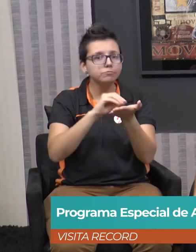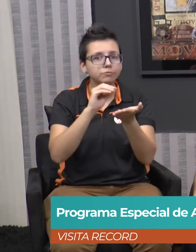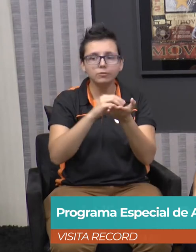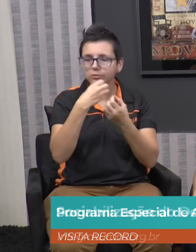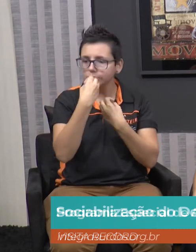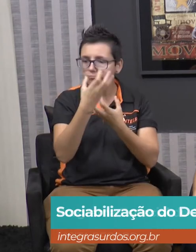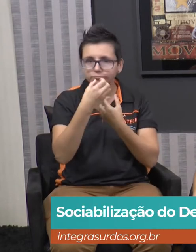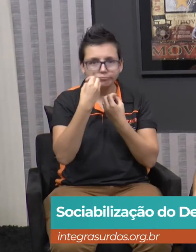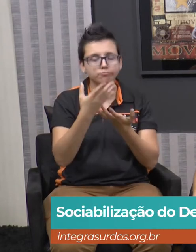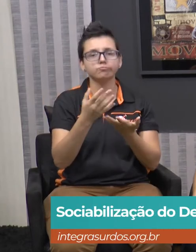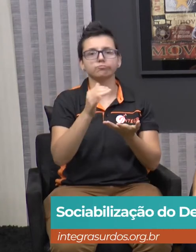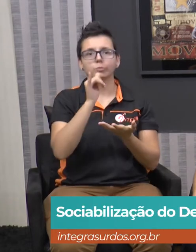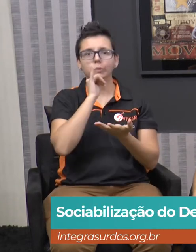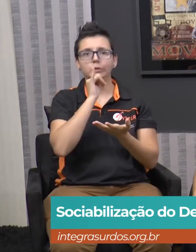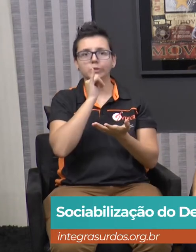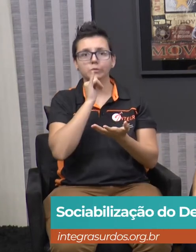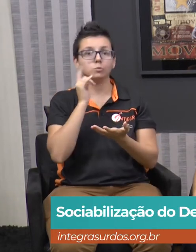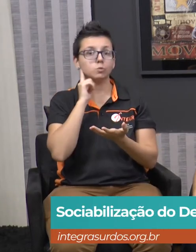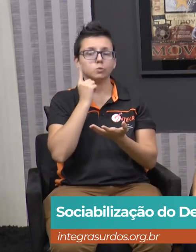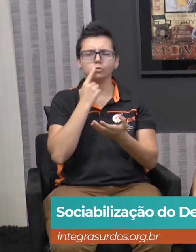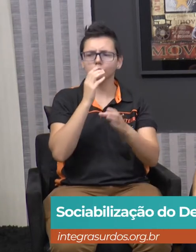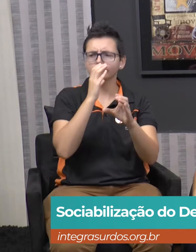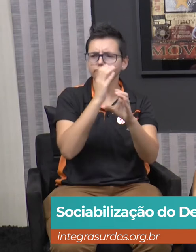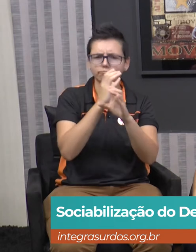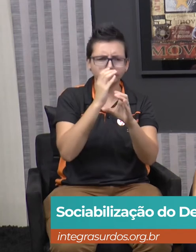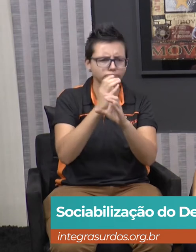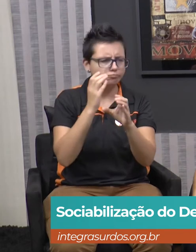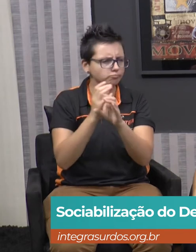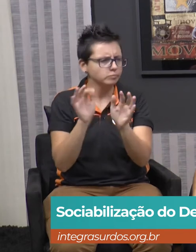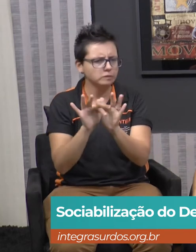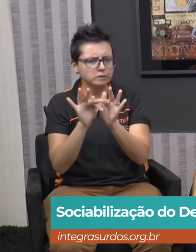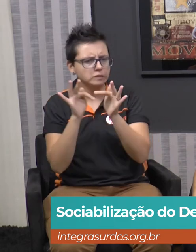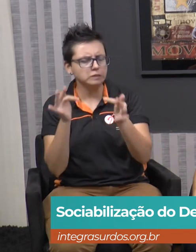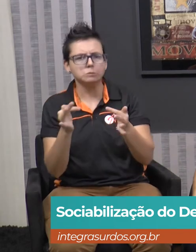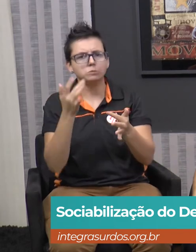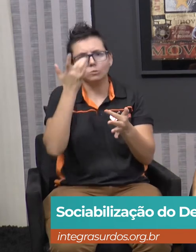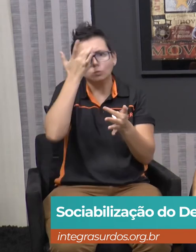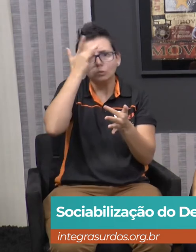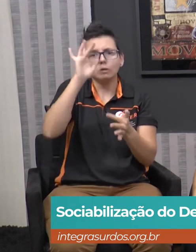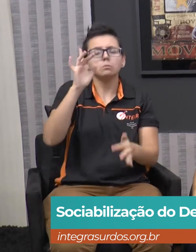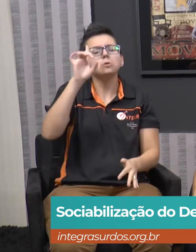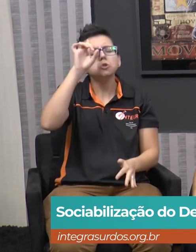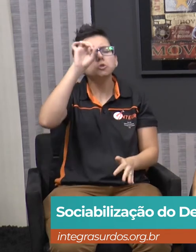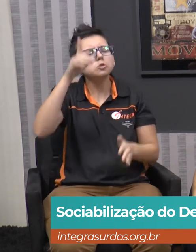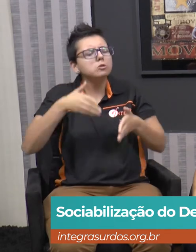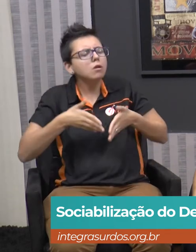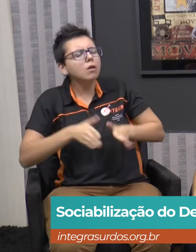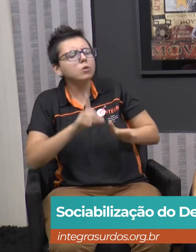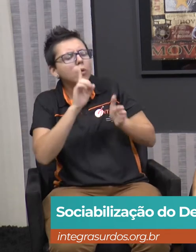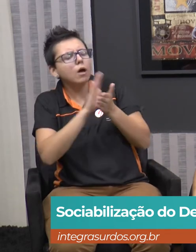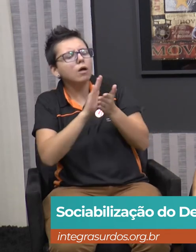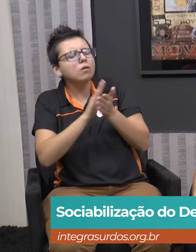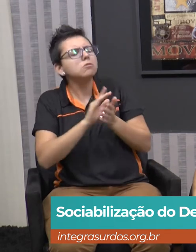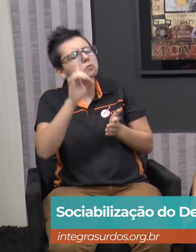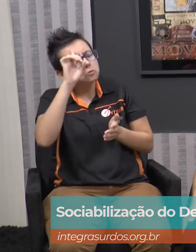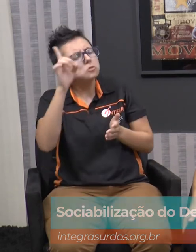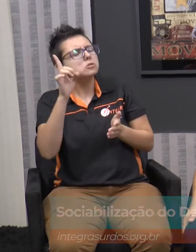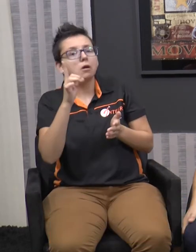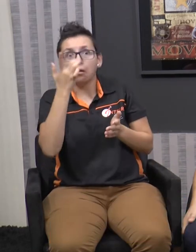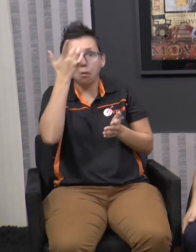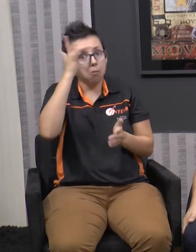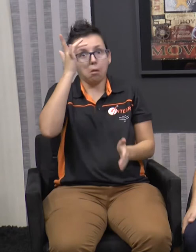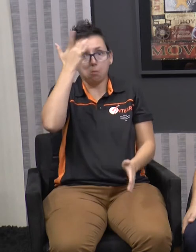são várias, mas coisas simples. Eles não sabem data de aniversário, eles não sabem o nome de mãe e pai,